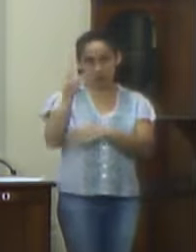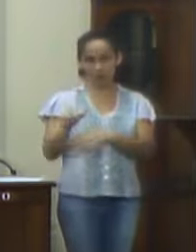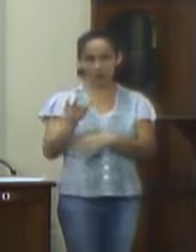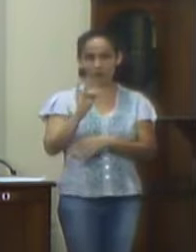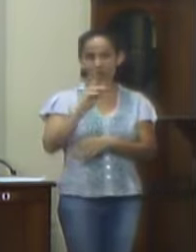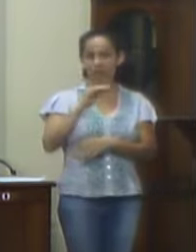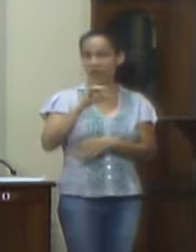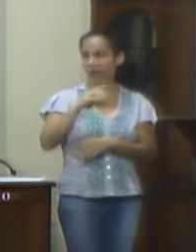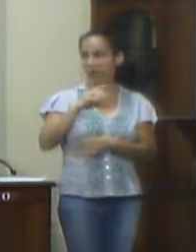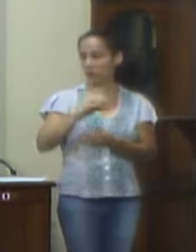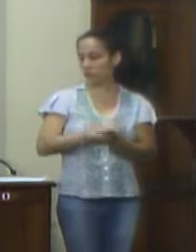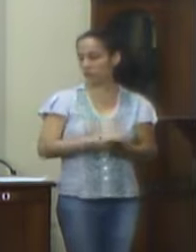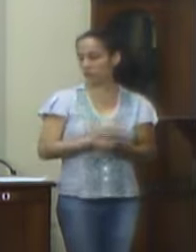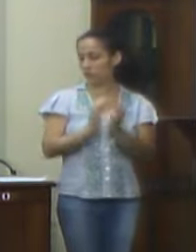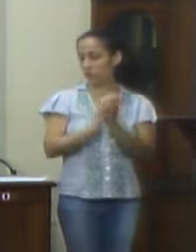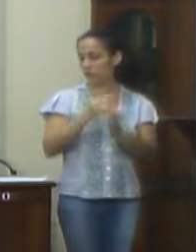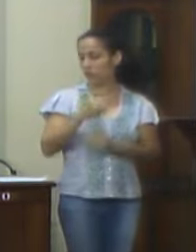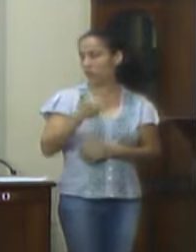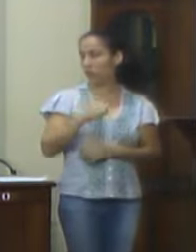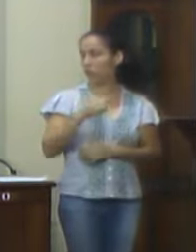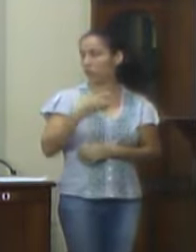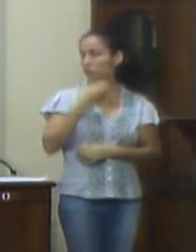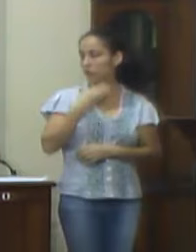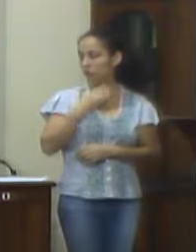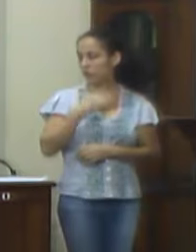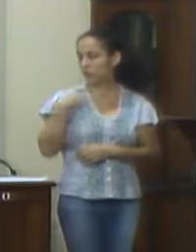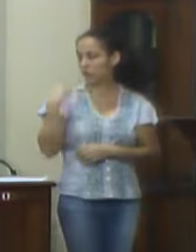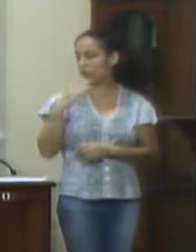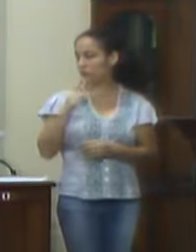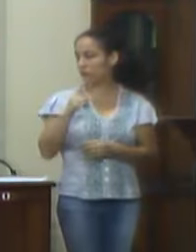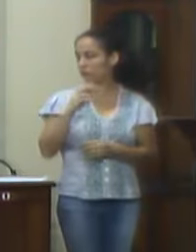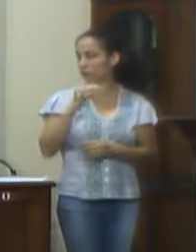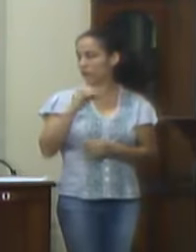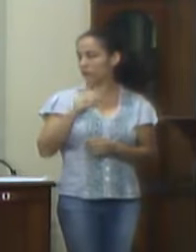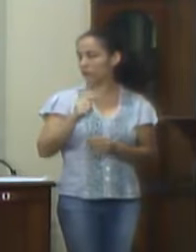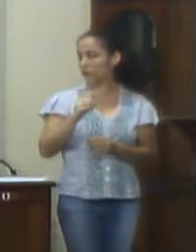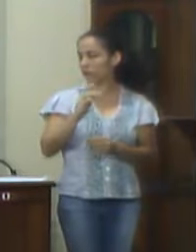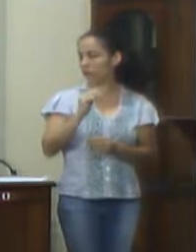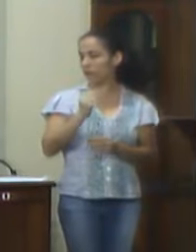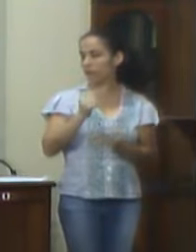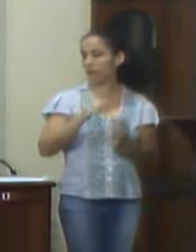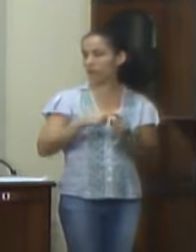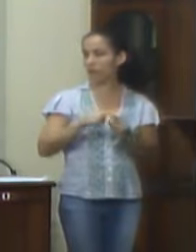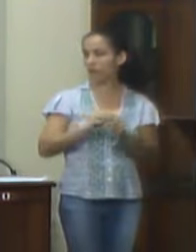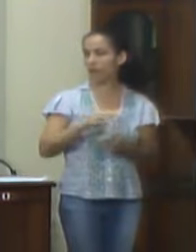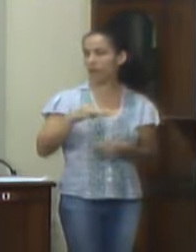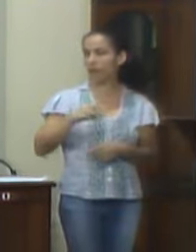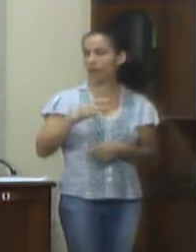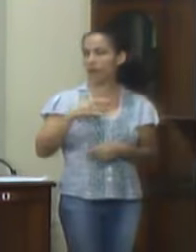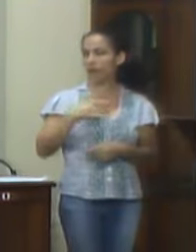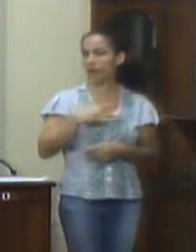Sala das Comissões, 11 de dezembro de 2018, vereador relator Pedro Graça, acompanhando o voto, vereador Marquinhos da Saúde.